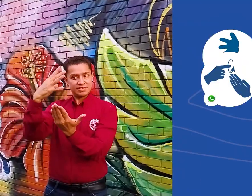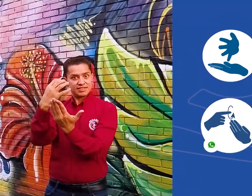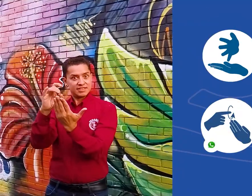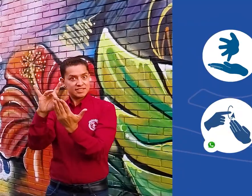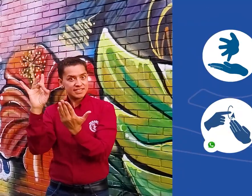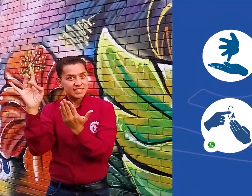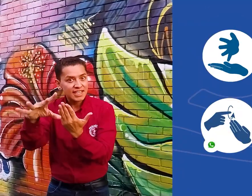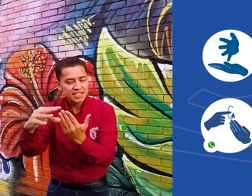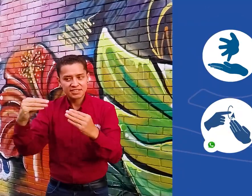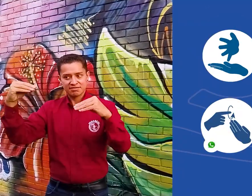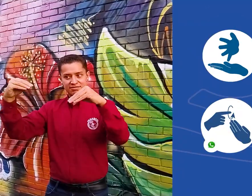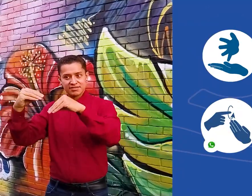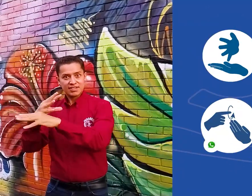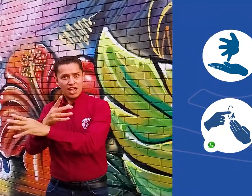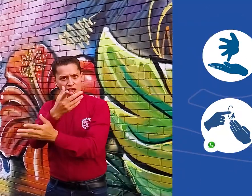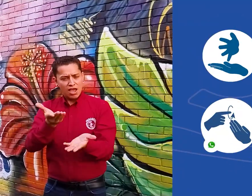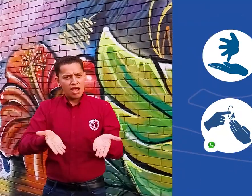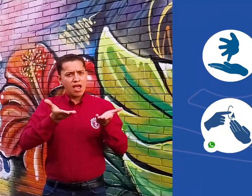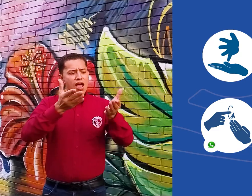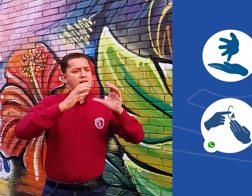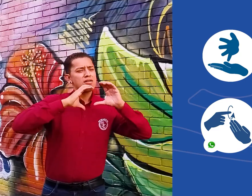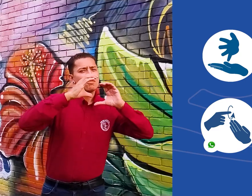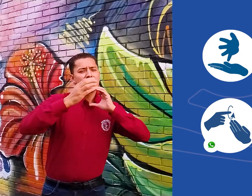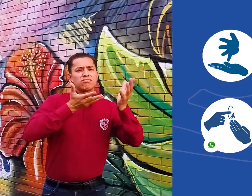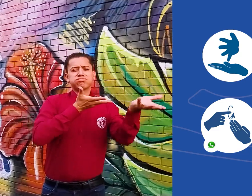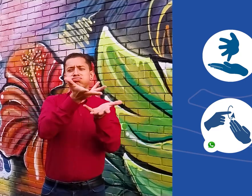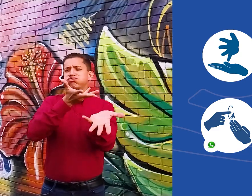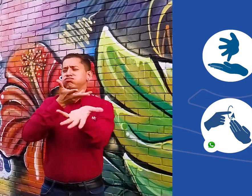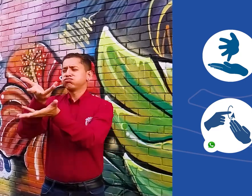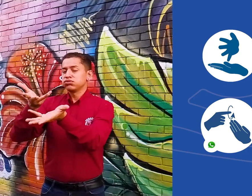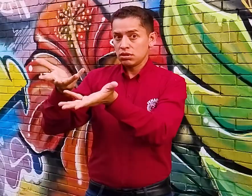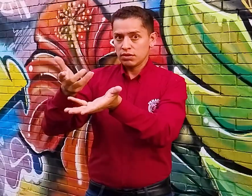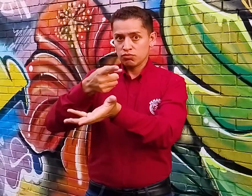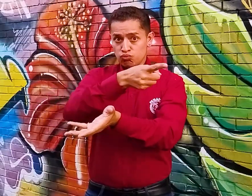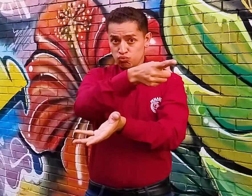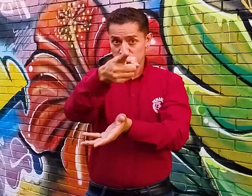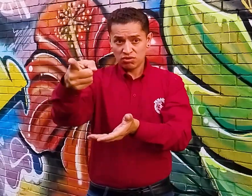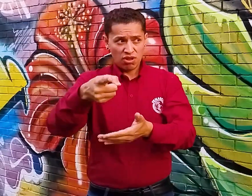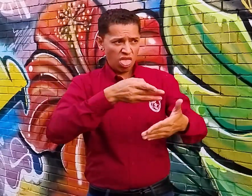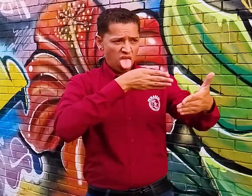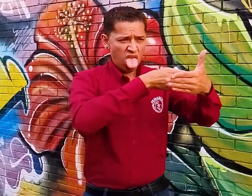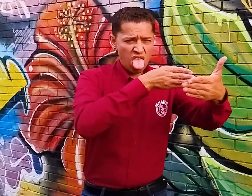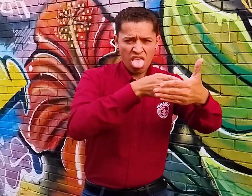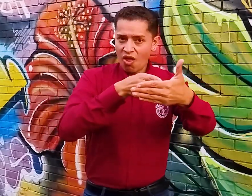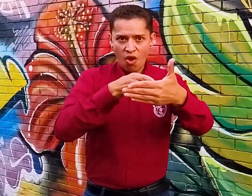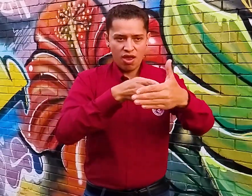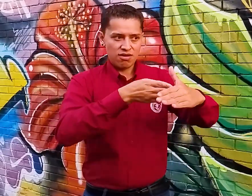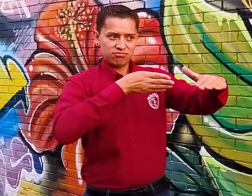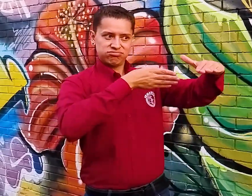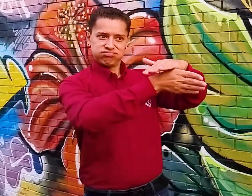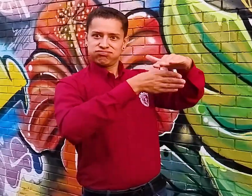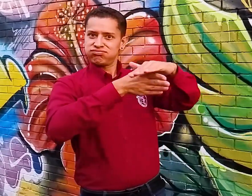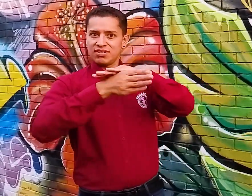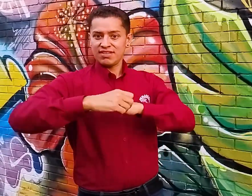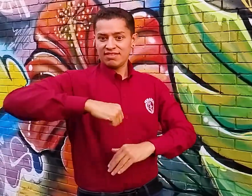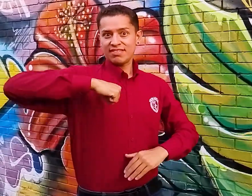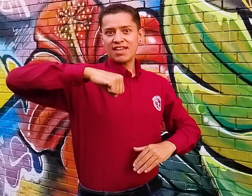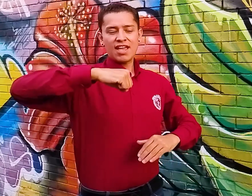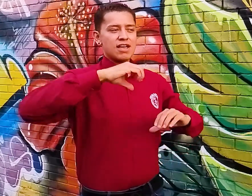CIEL, relevo de llamadas, videomensajes por WhatsApp y la línea de atención al usuario PQRS, accediendo a diferentes espacios,